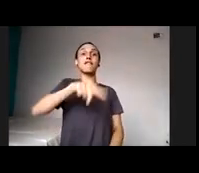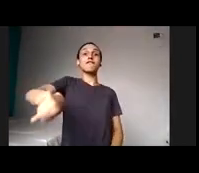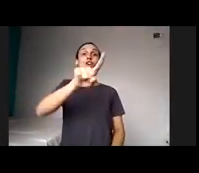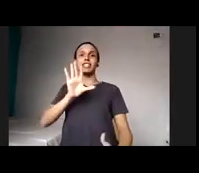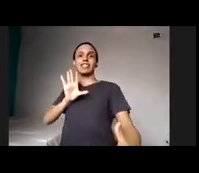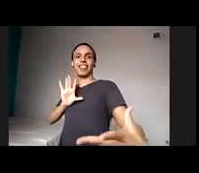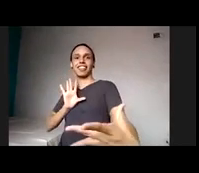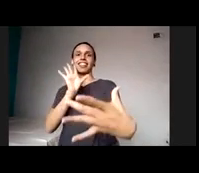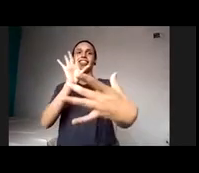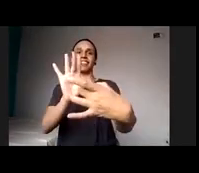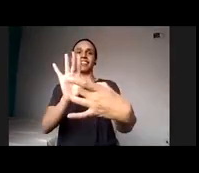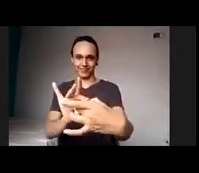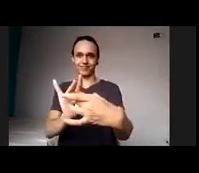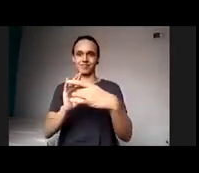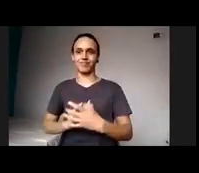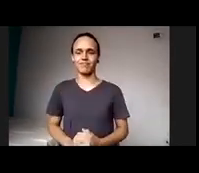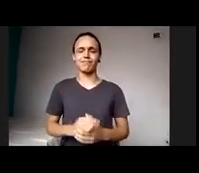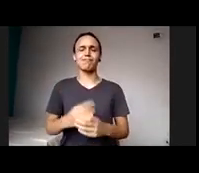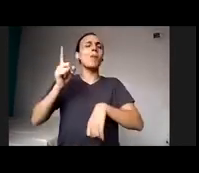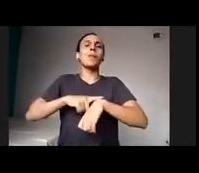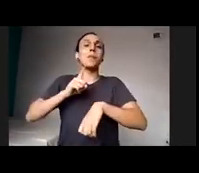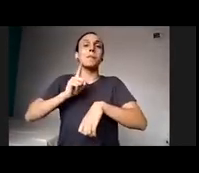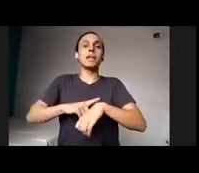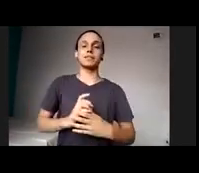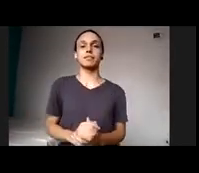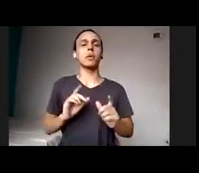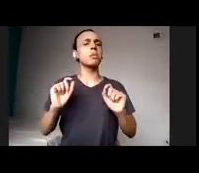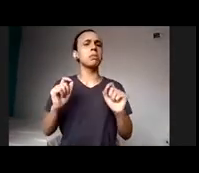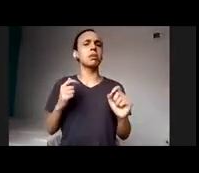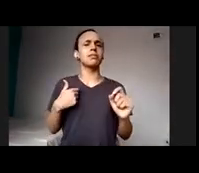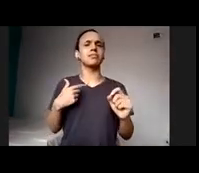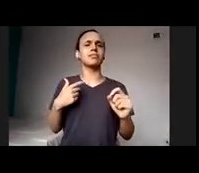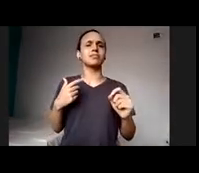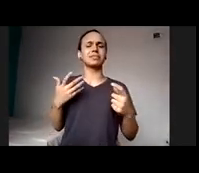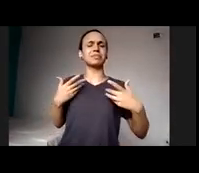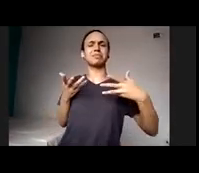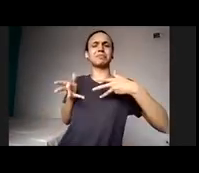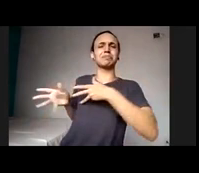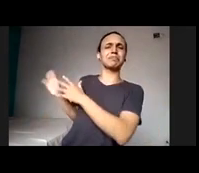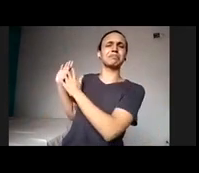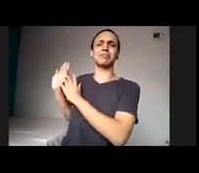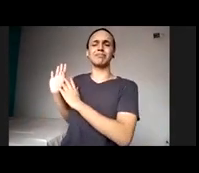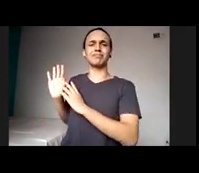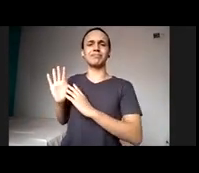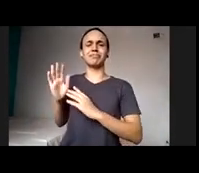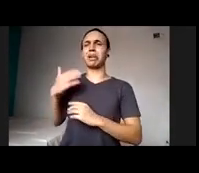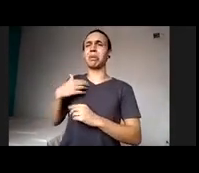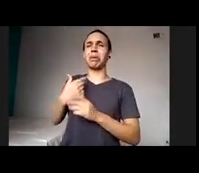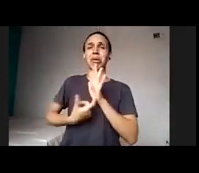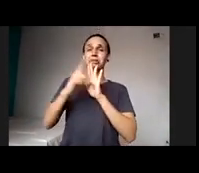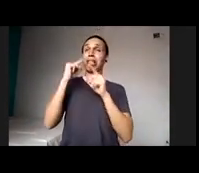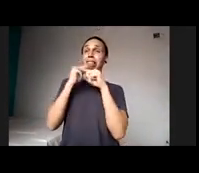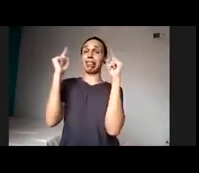a partir do momento que eu descei de lado, as minhas implicações, eu reclamava muito da vida.